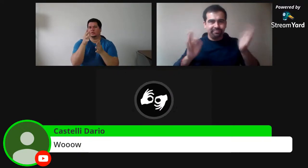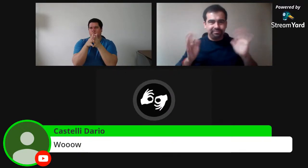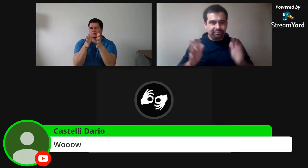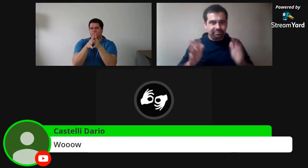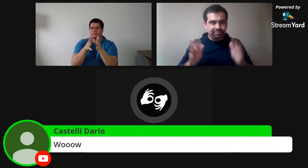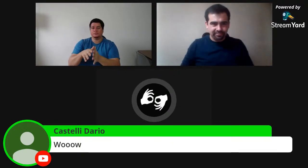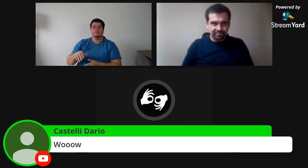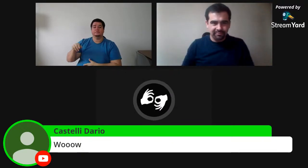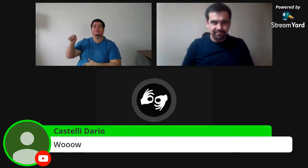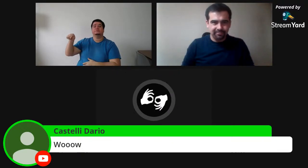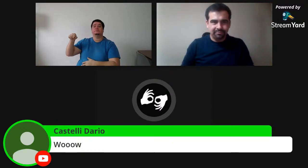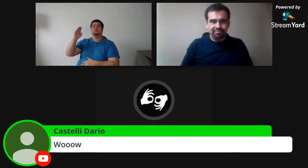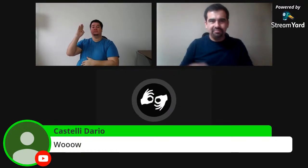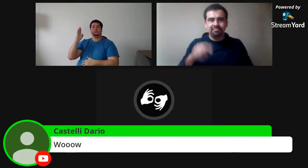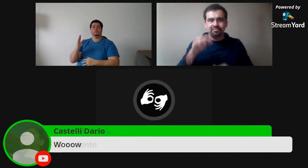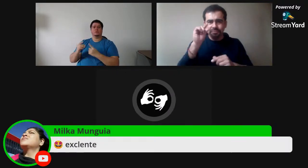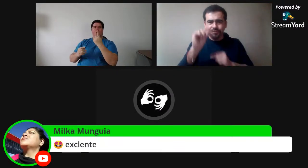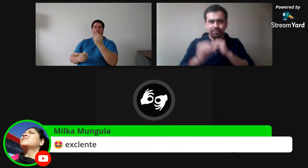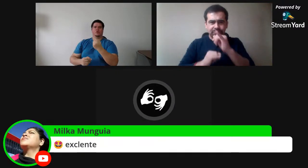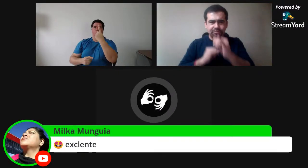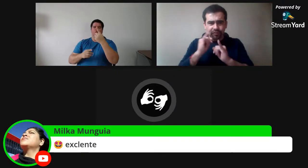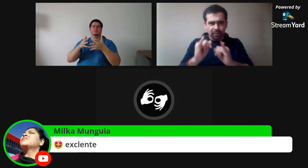muchas personas que se dedican a hacer poesía.